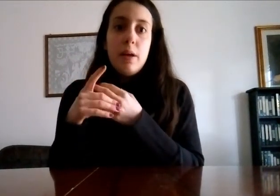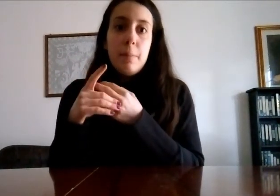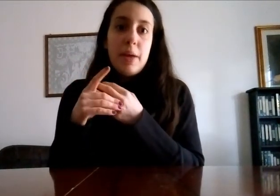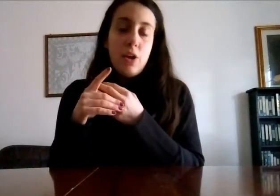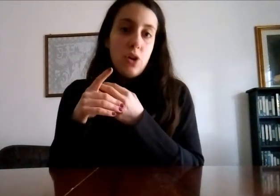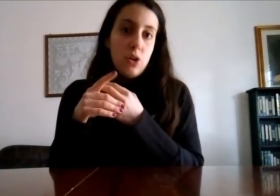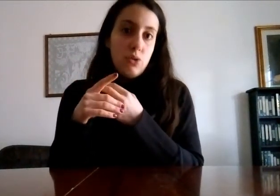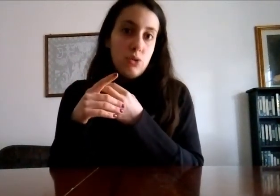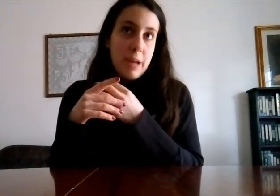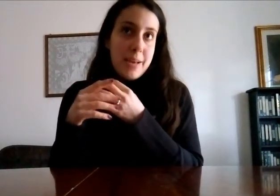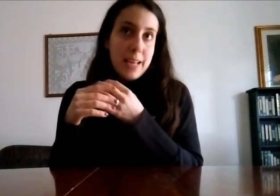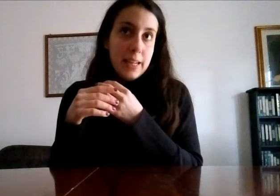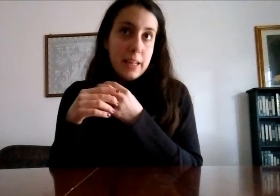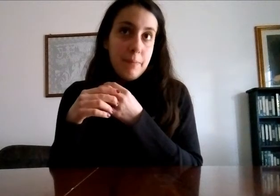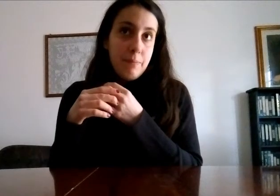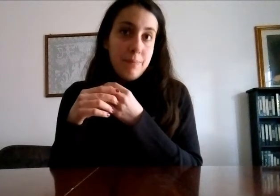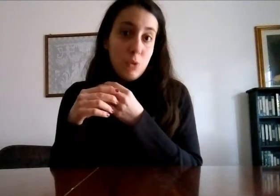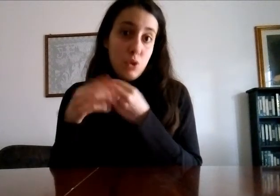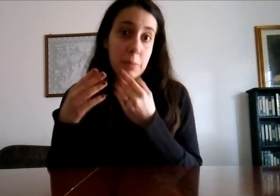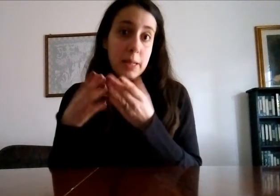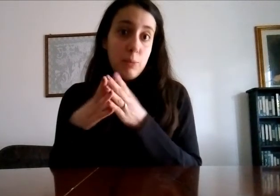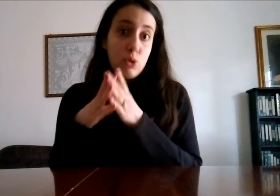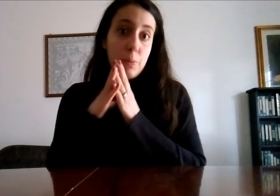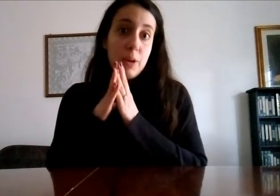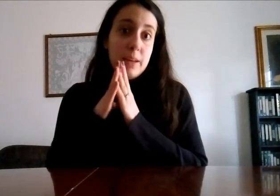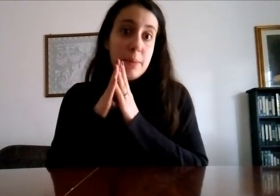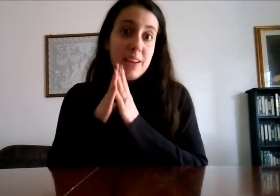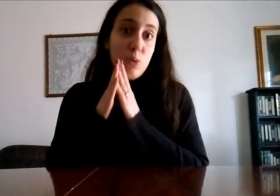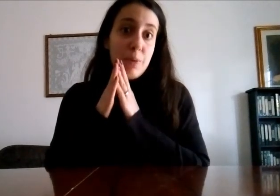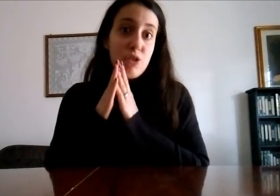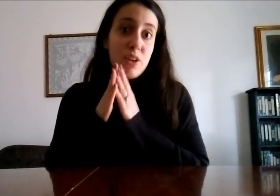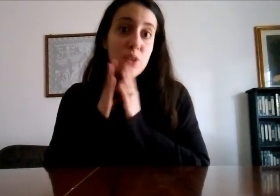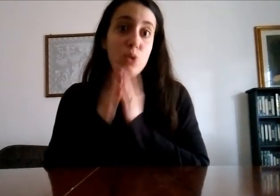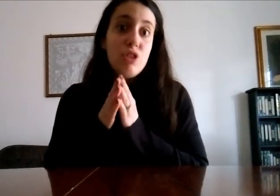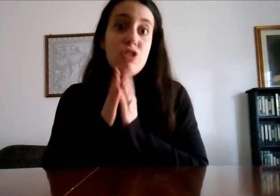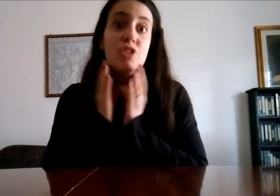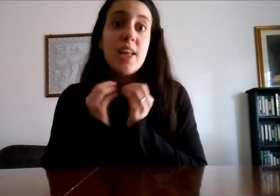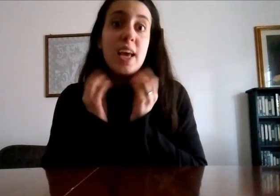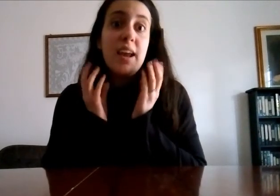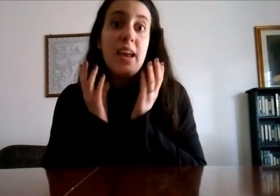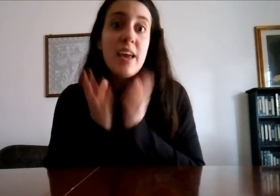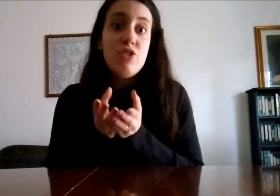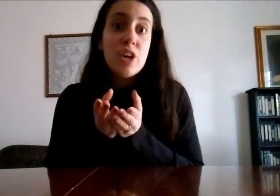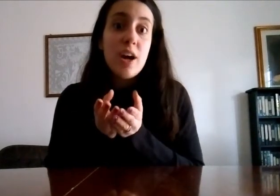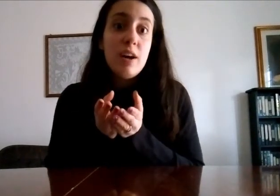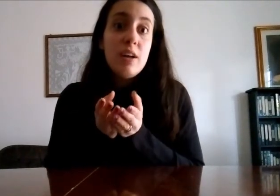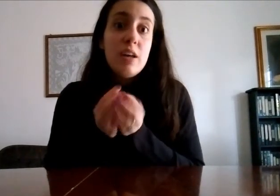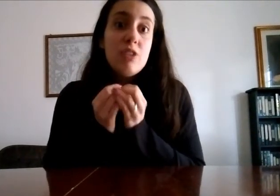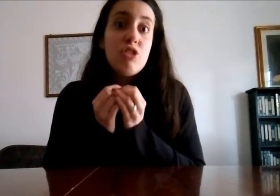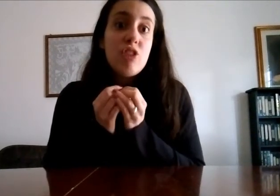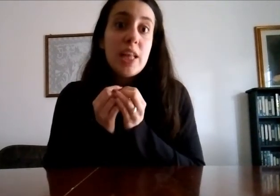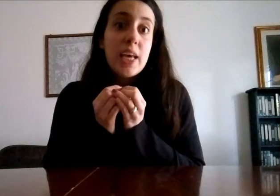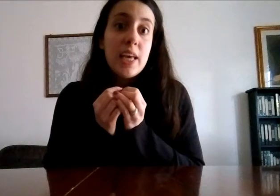però giustamente giustamente purtroppo gli animali non piacciono a tutti c'è gente che è allergica c'è gente che